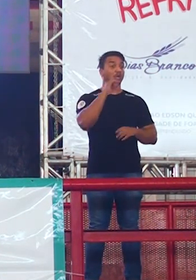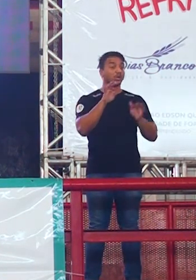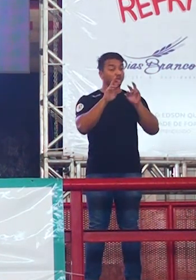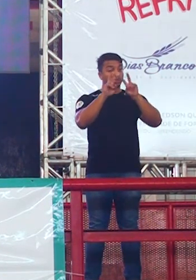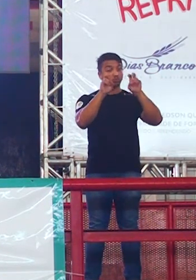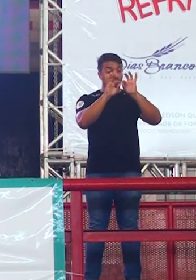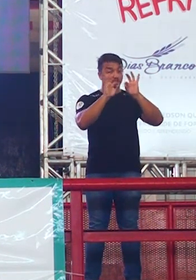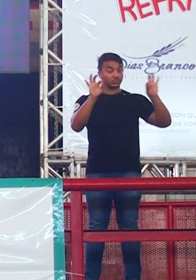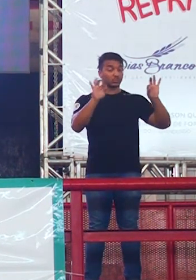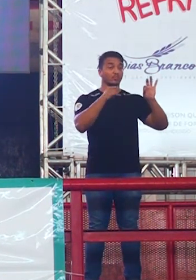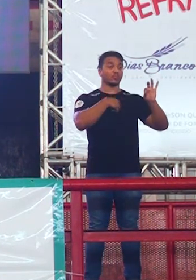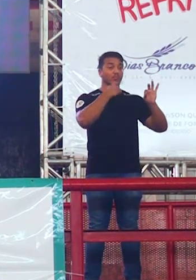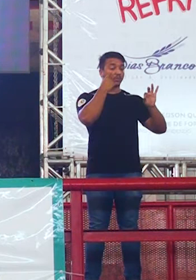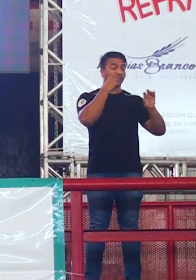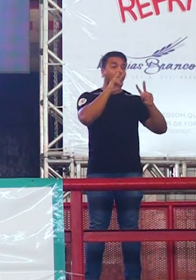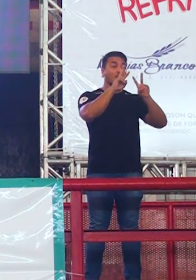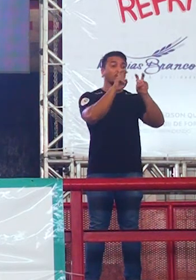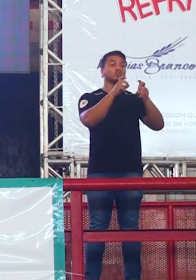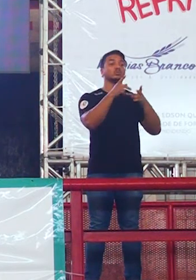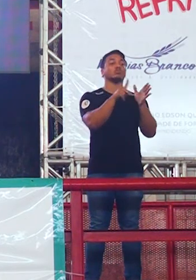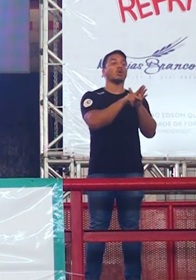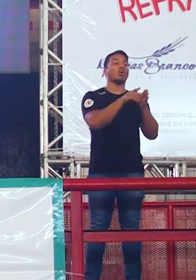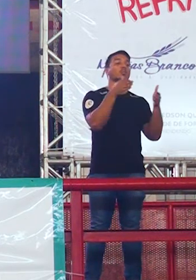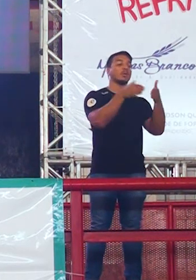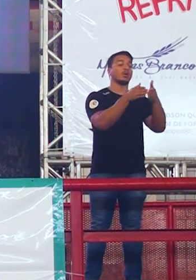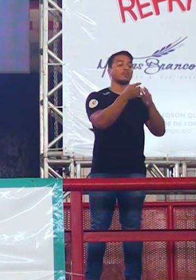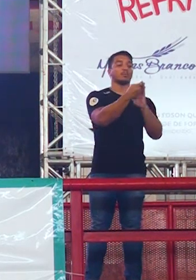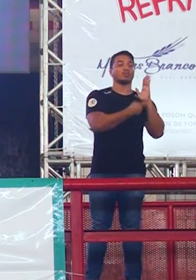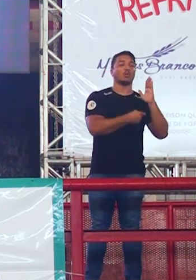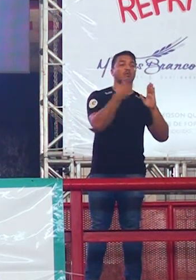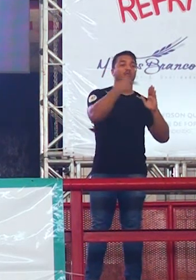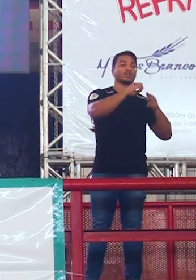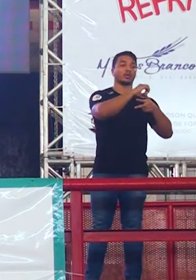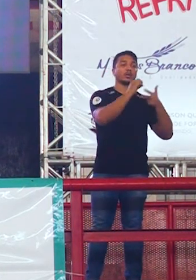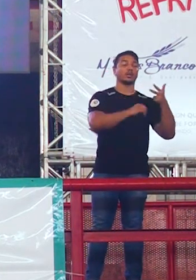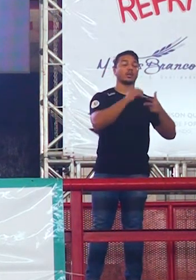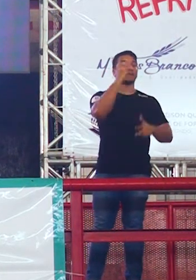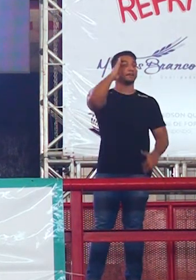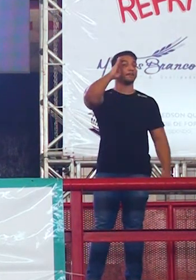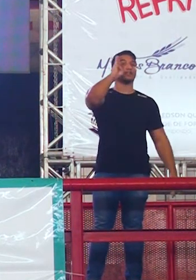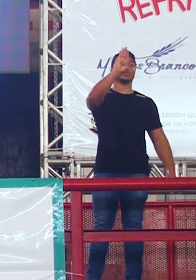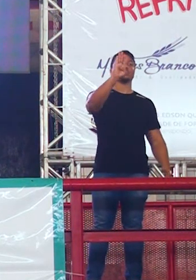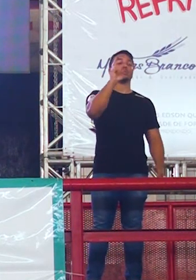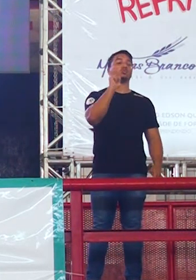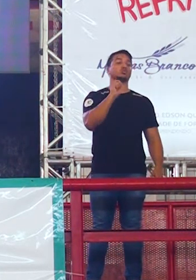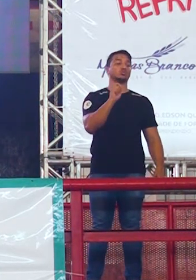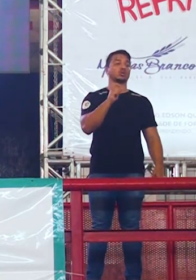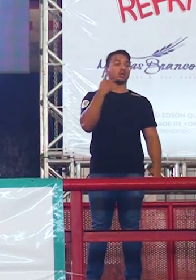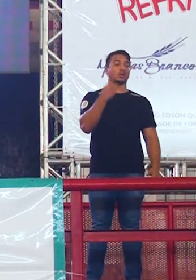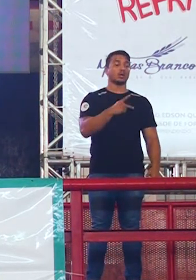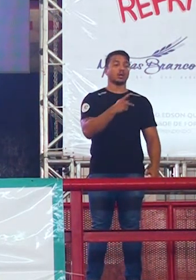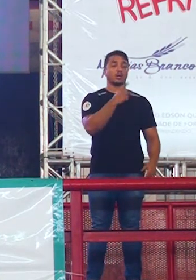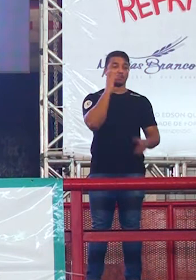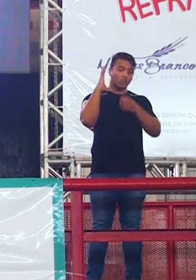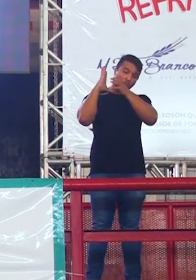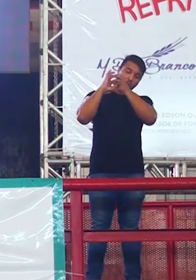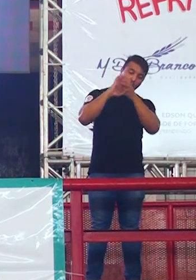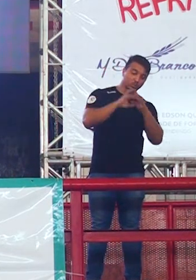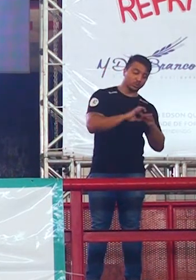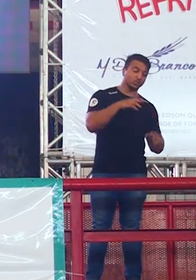anotar isso aí. As discussões do Enem têm prioridade para o contexto